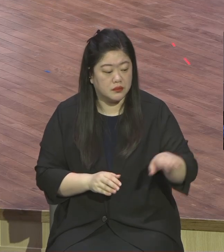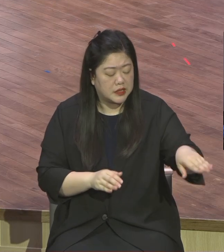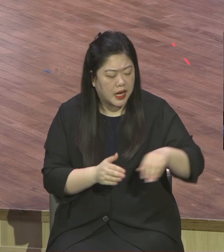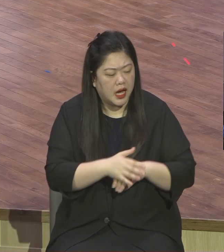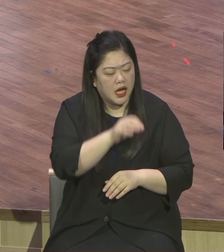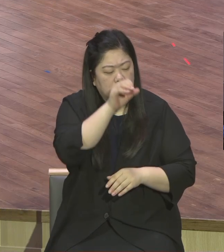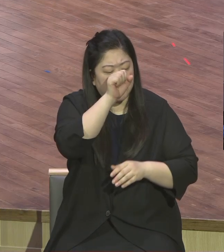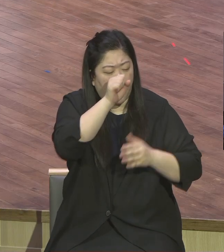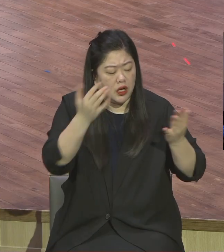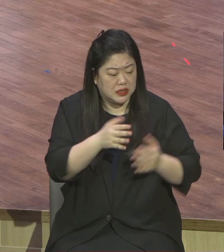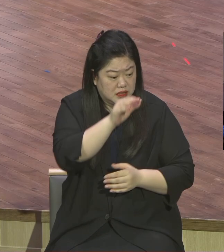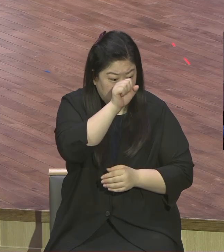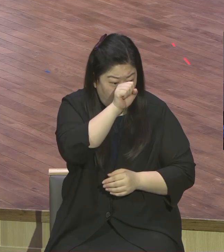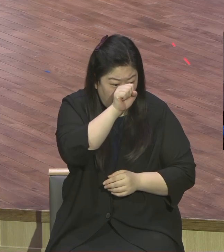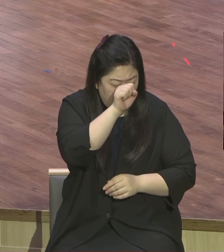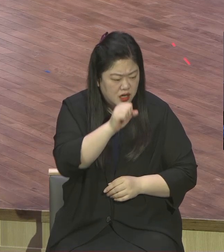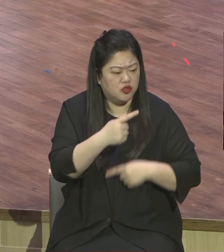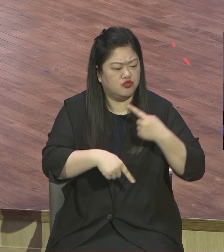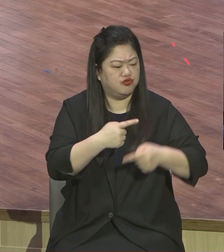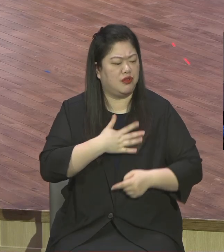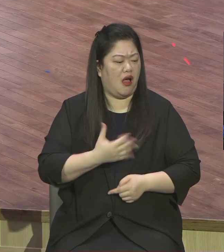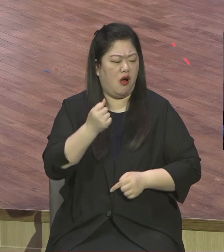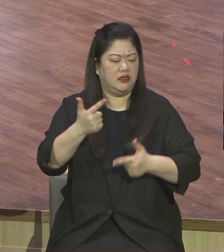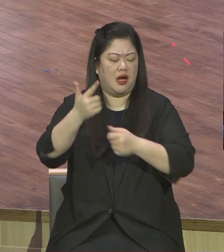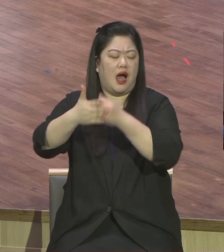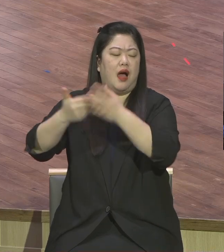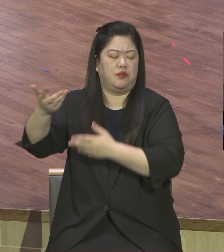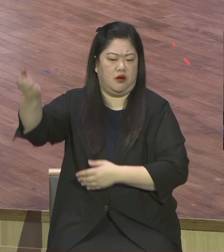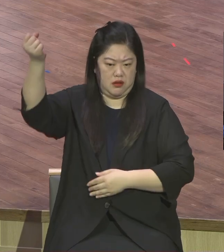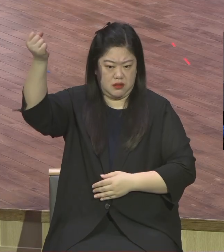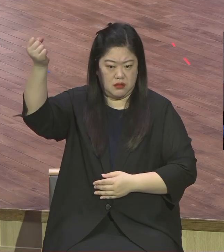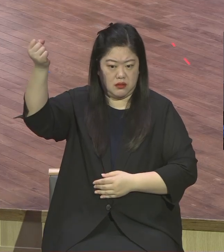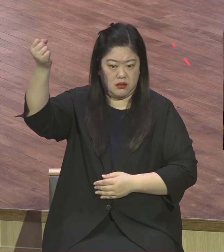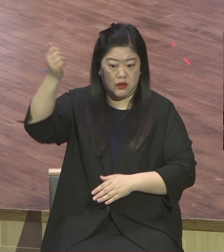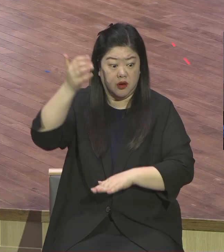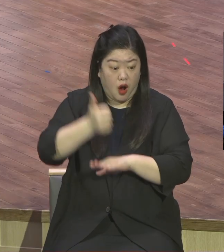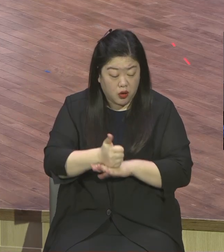분이시니라 너가 생명에 들어가려면 계명을 지키라